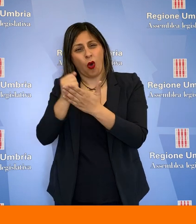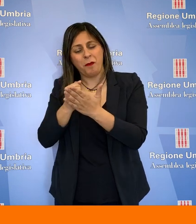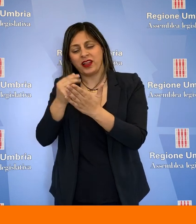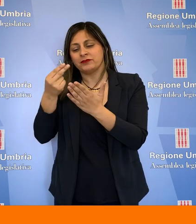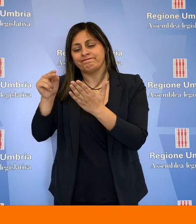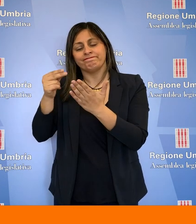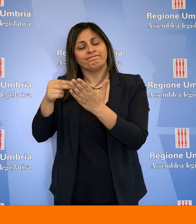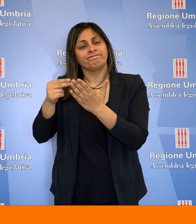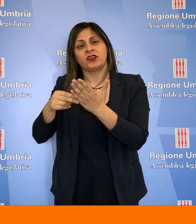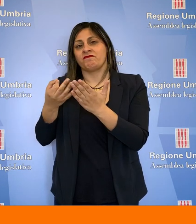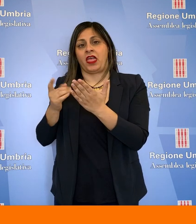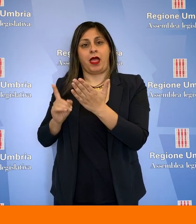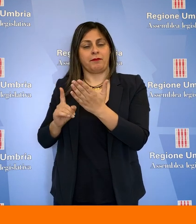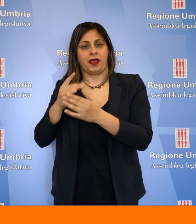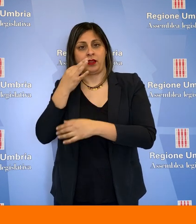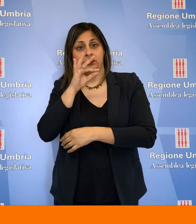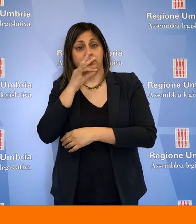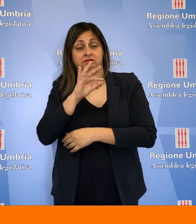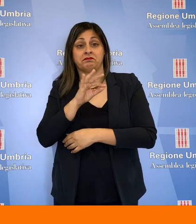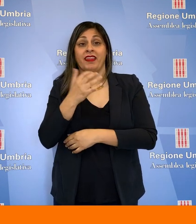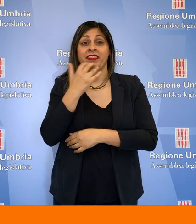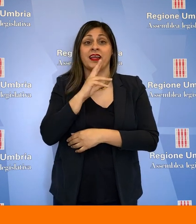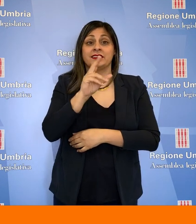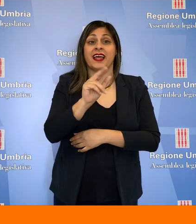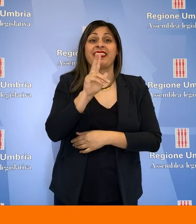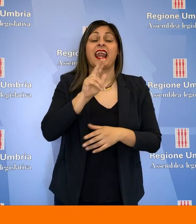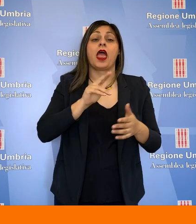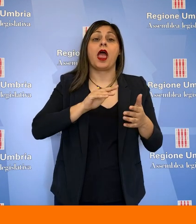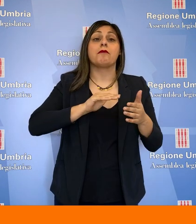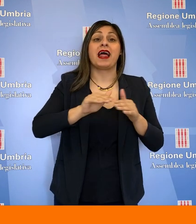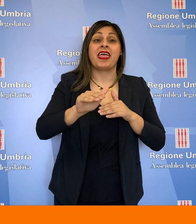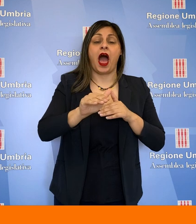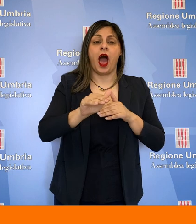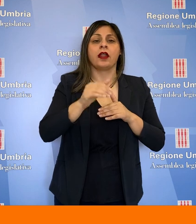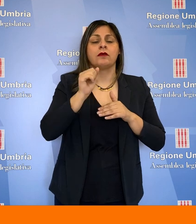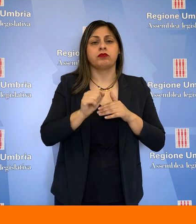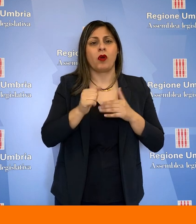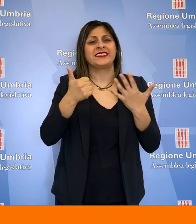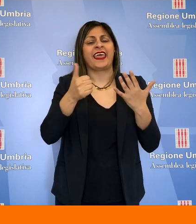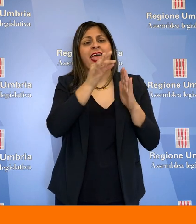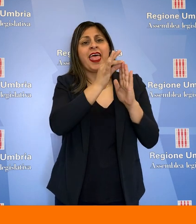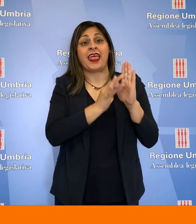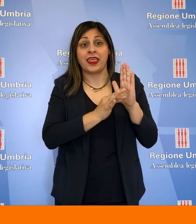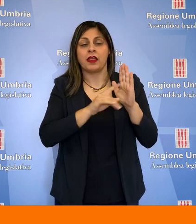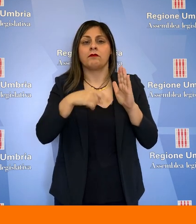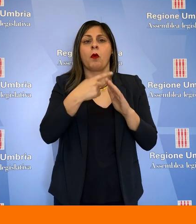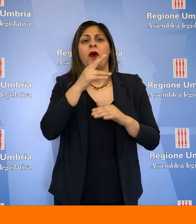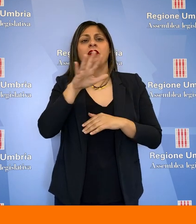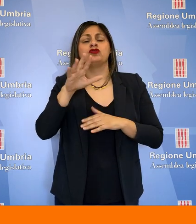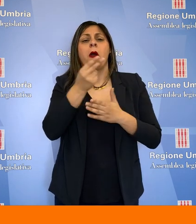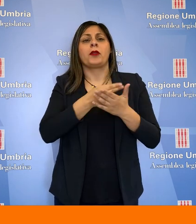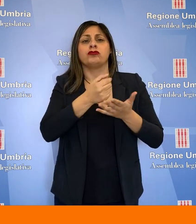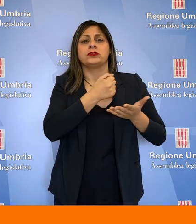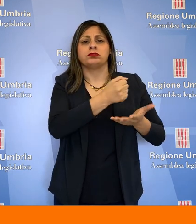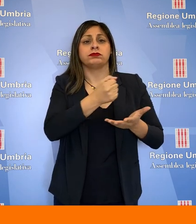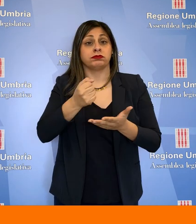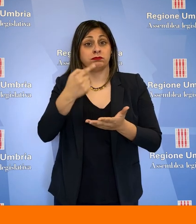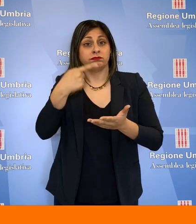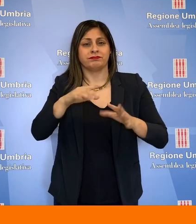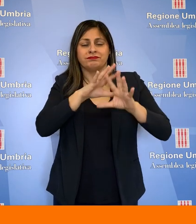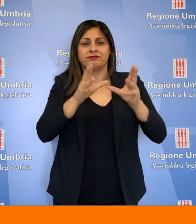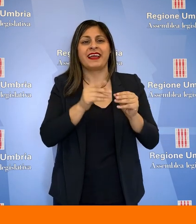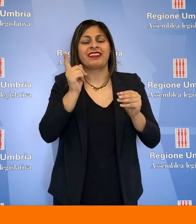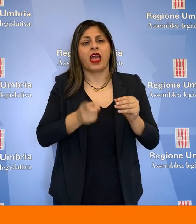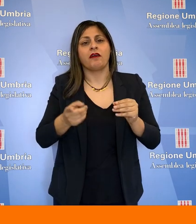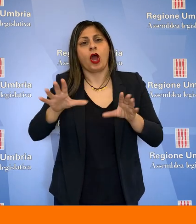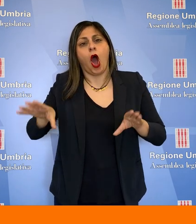documento. Tesei ha spiegato che ci sono risorse per circa 3 miliardi con cui finanziare 6 missioni e 45 progetti che